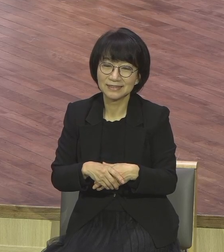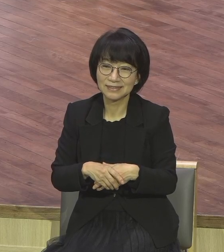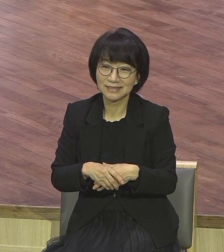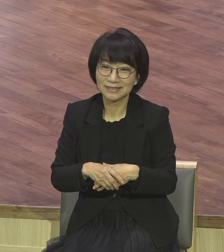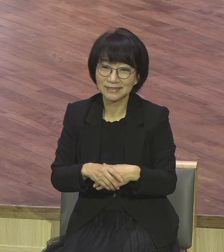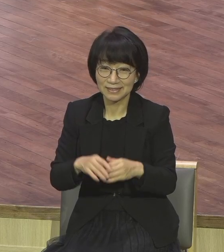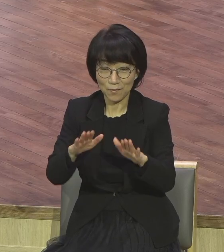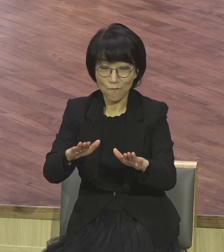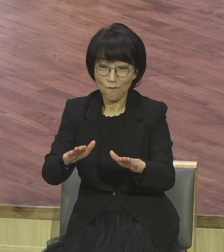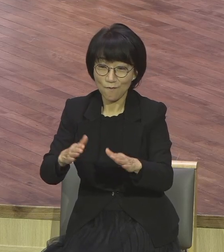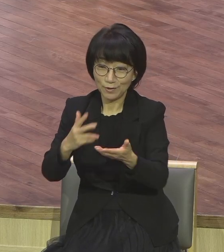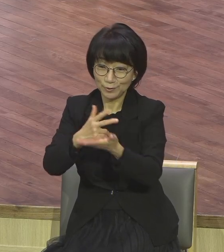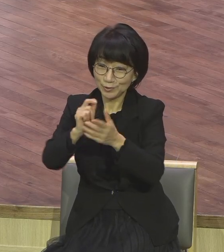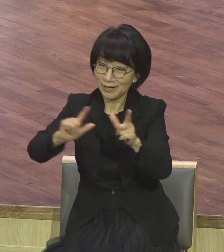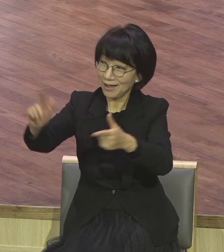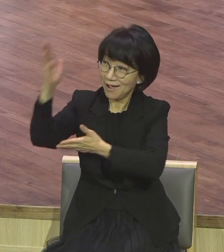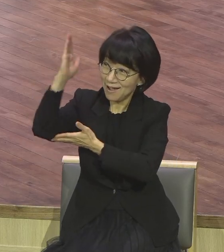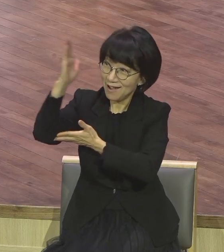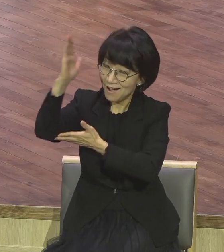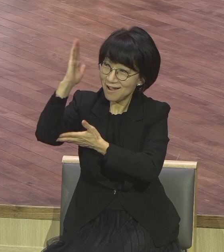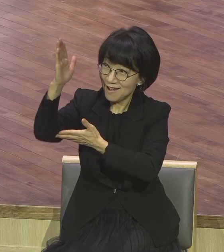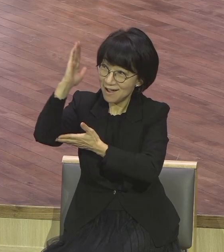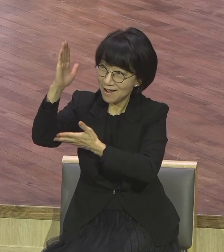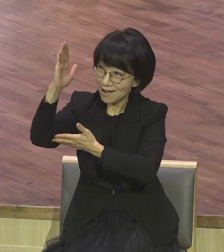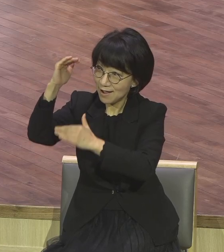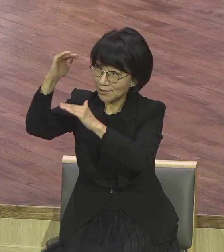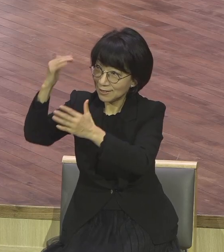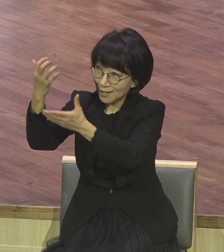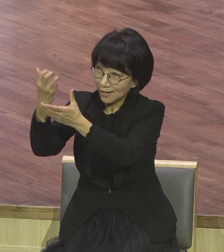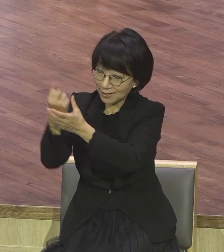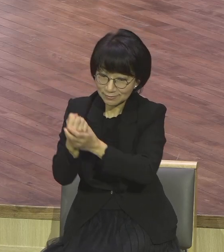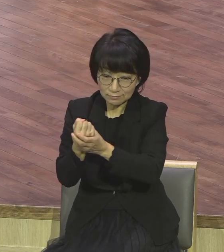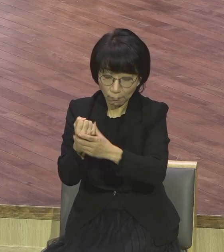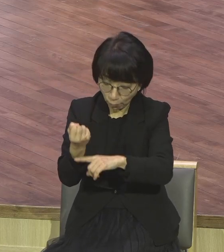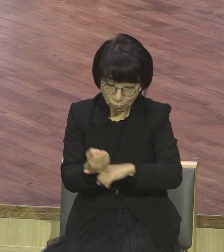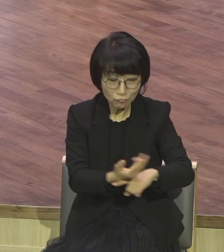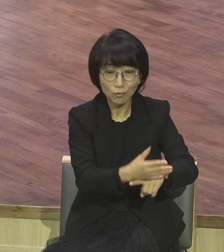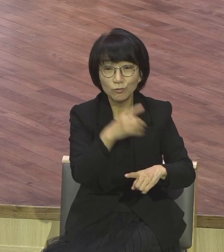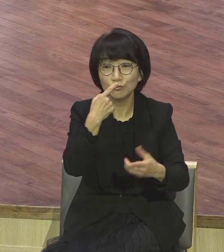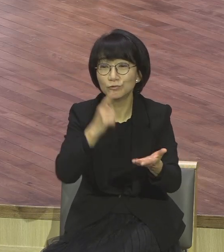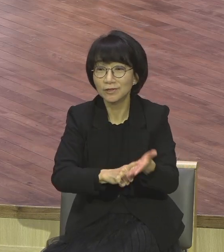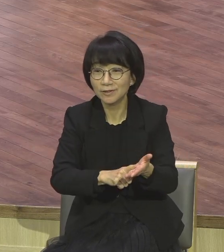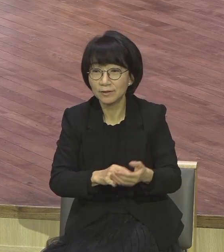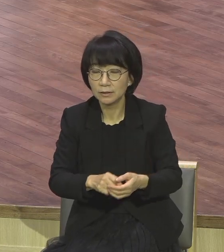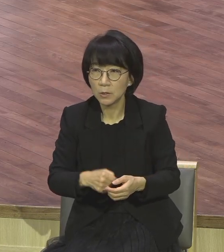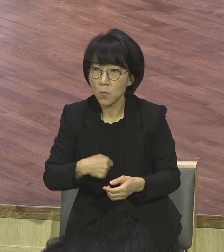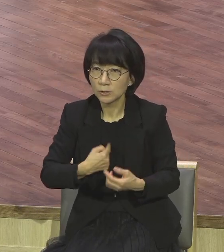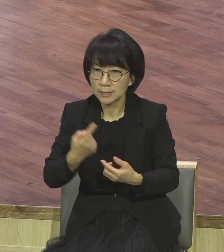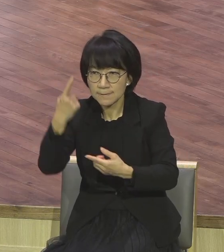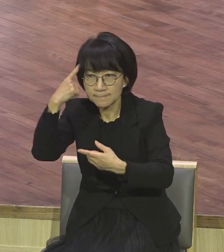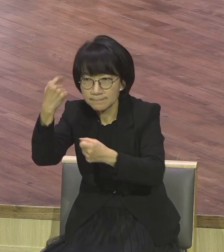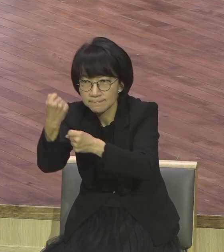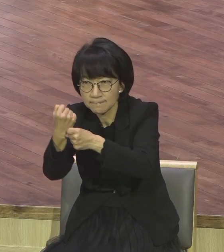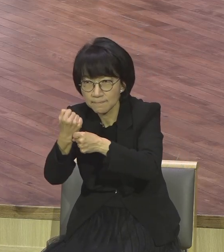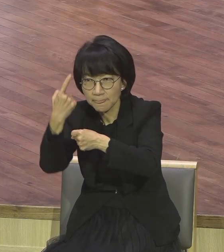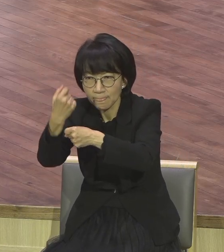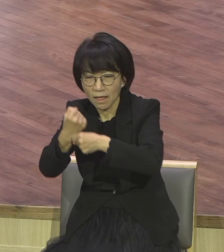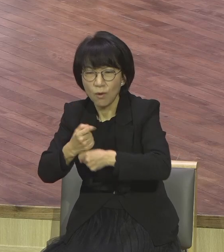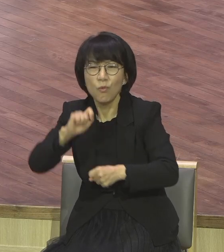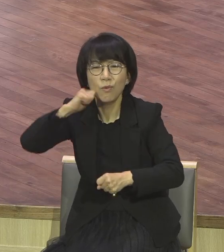메시지 받은 거 가지고 은혜 받은 거 나누면 될 텐데 자기가 뭘 만들라 그래 자꾸 자기가 뭘 하려니까 이게 지속이 안